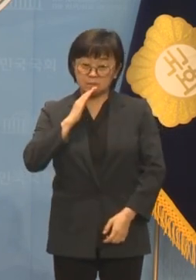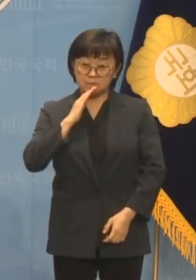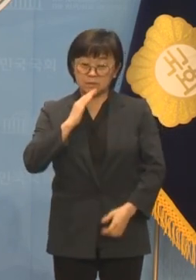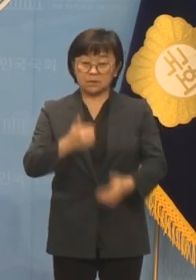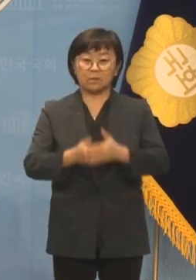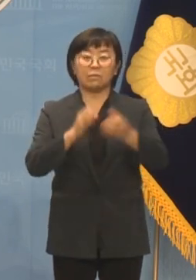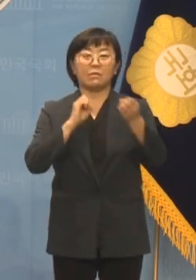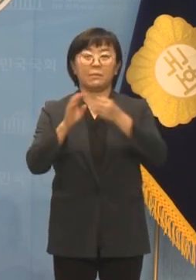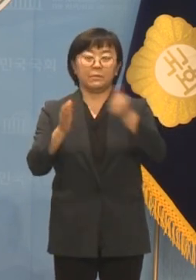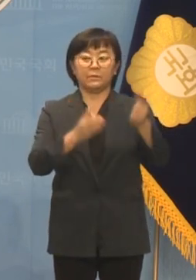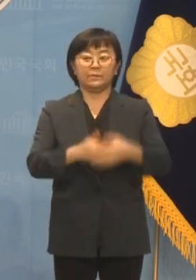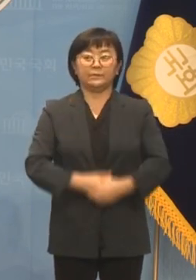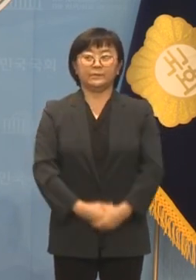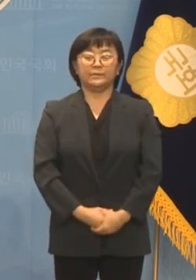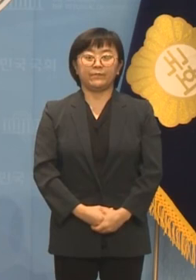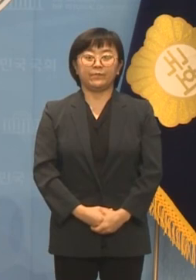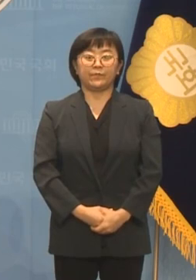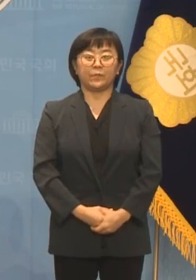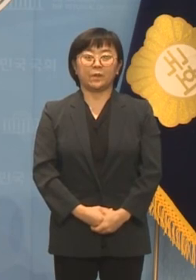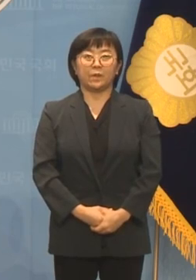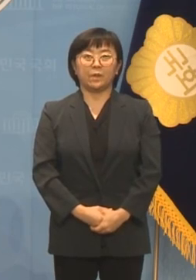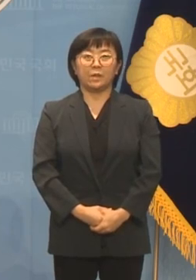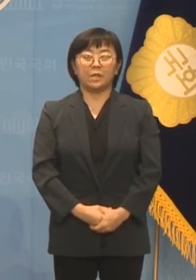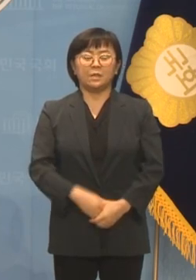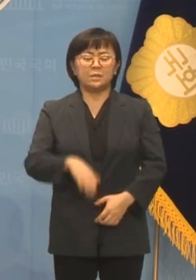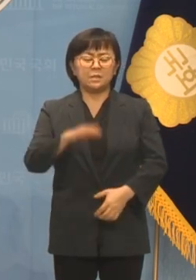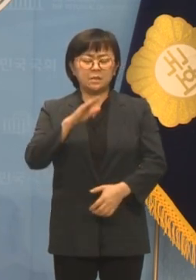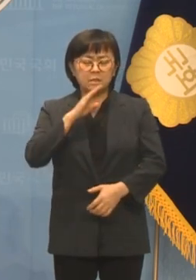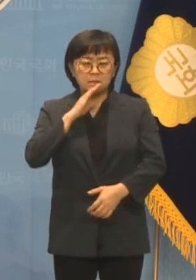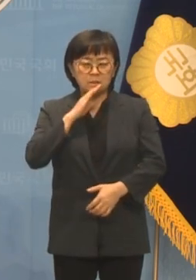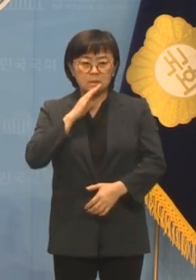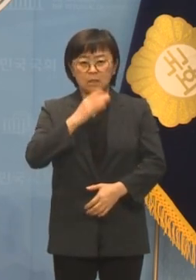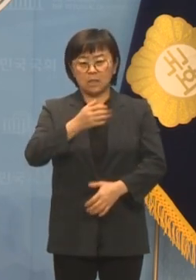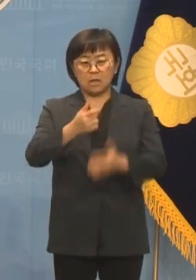답하십시오. 발을 동동그르며